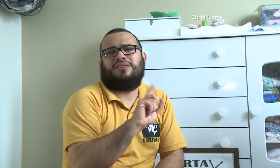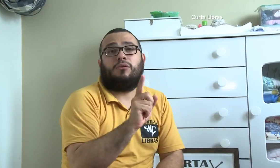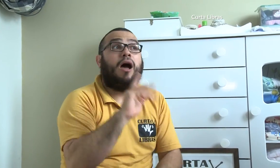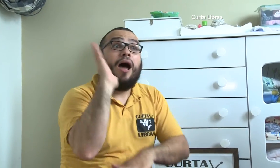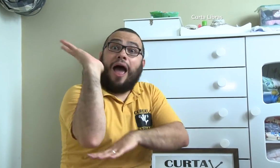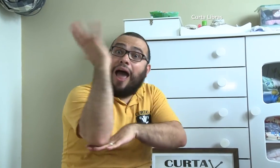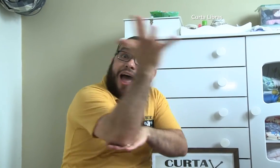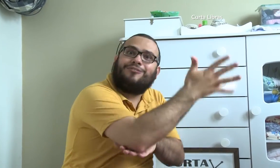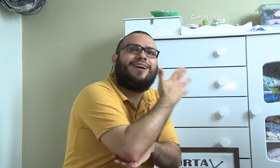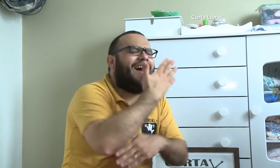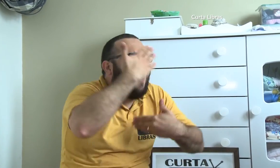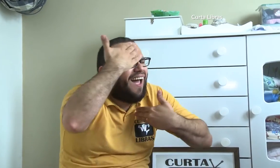para todos.